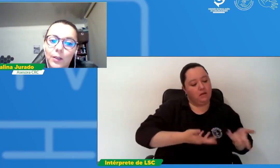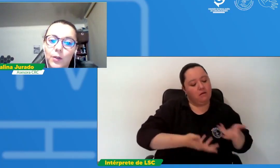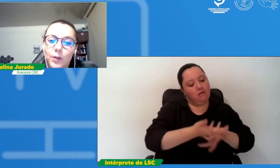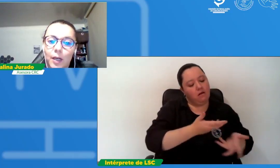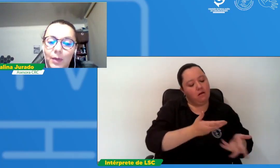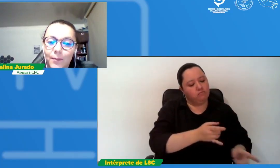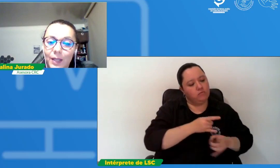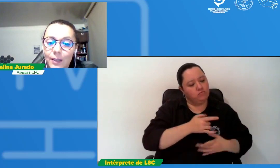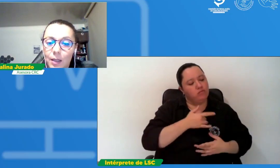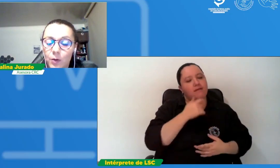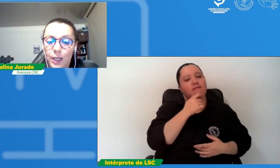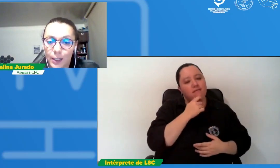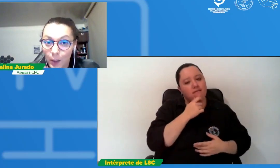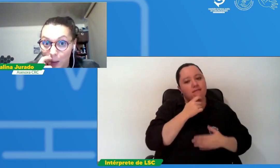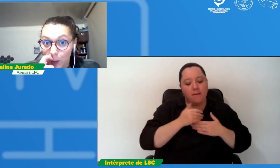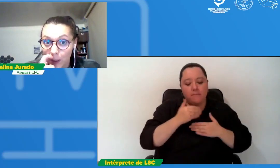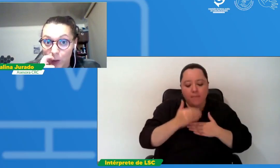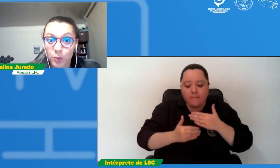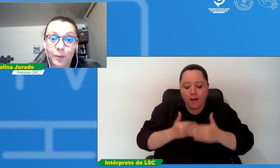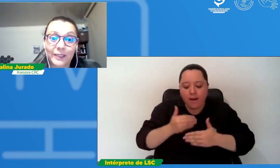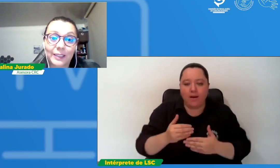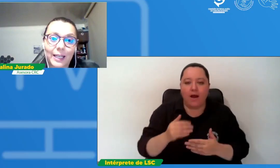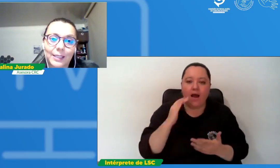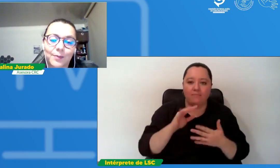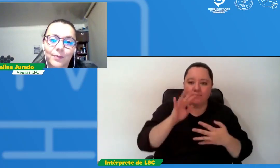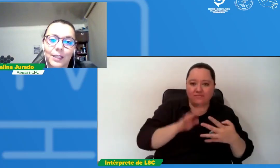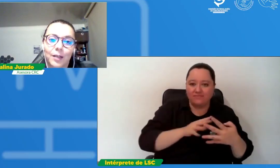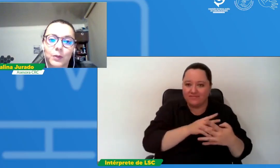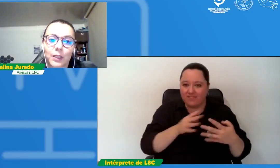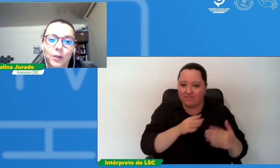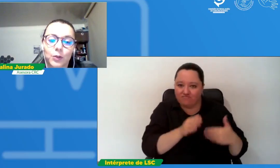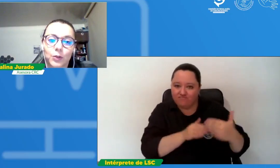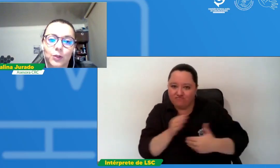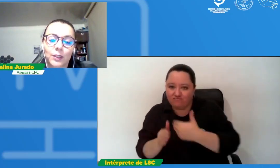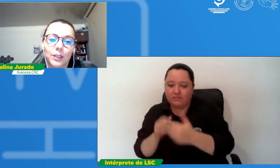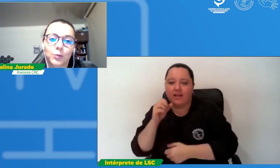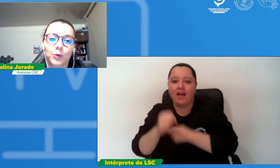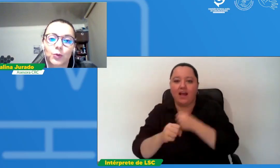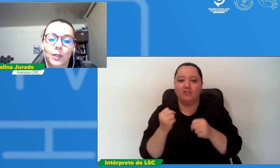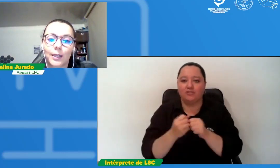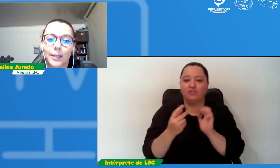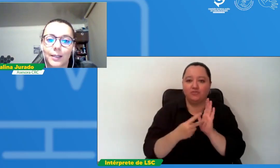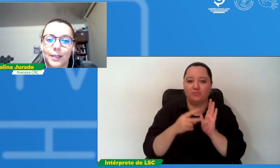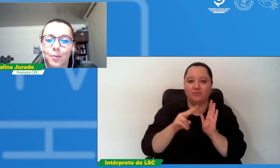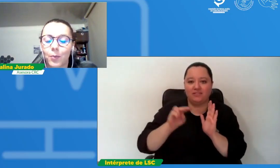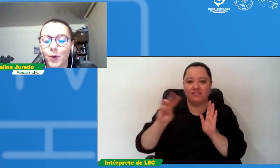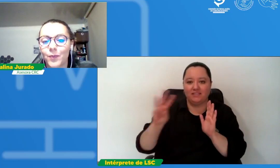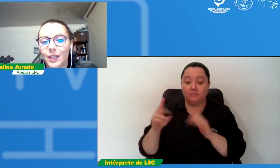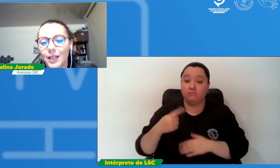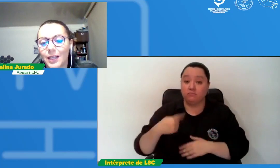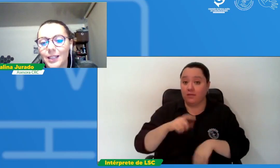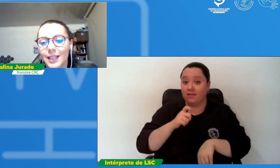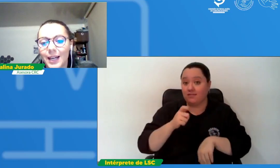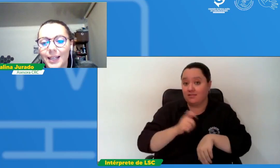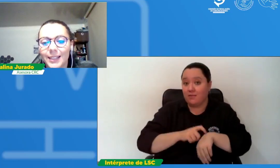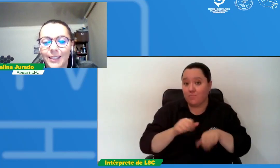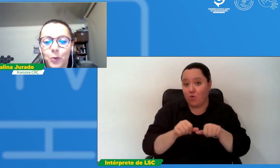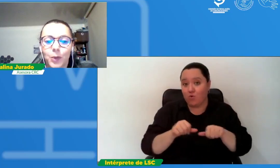cronograma a desarrollar durante 2023. Digamos que nosotros sí tenemos una línea de tiempo clara y una